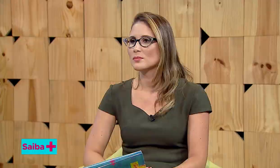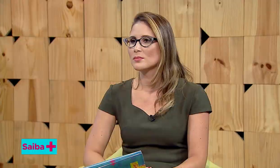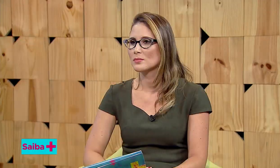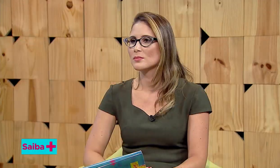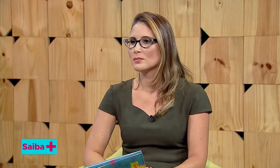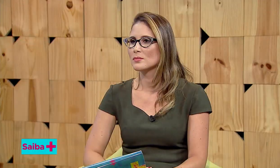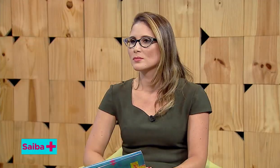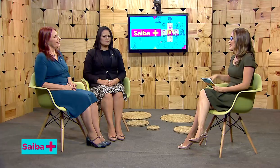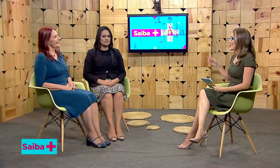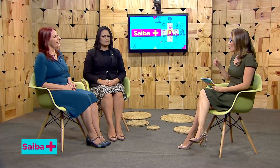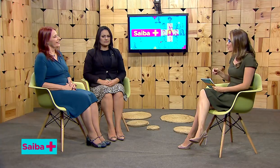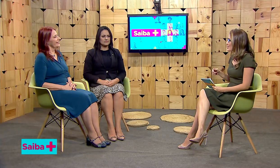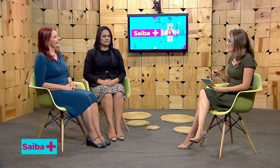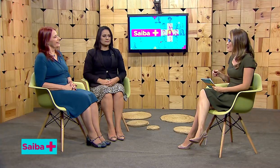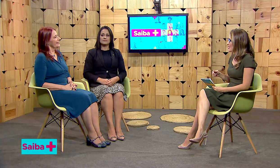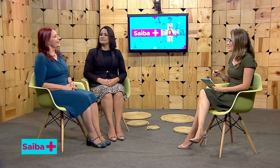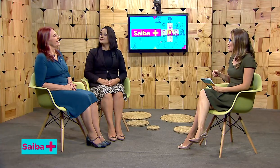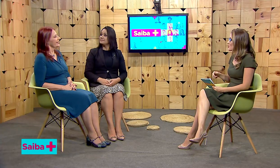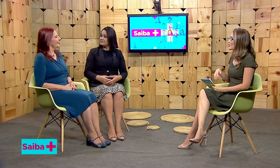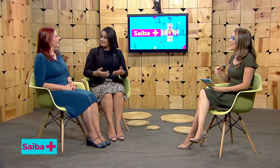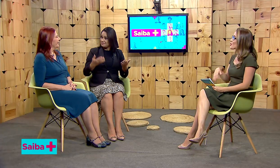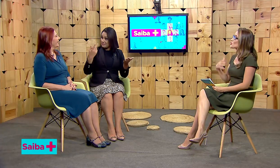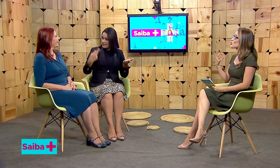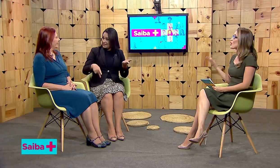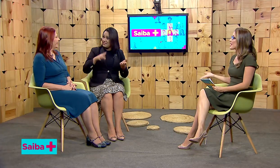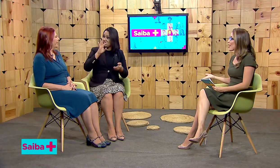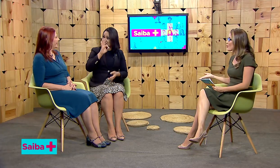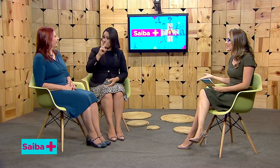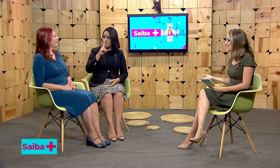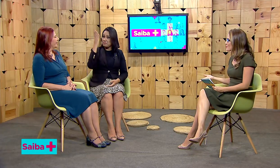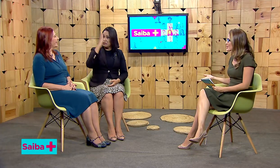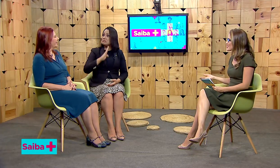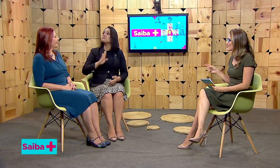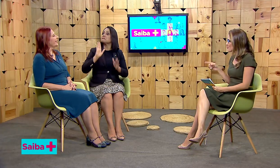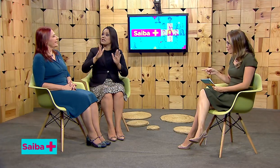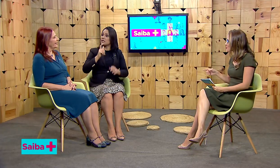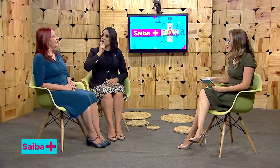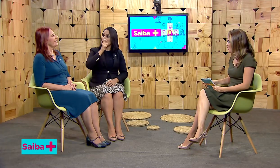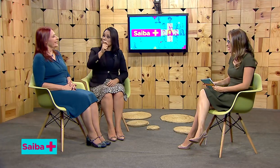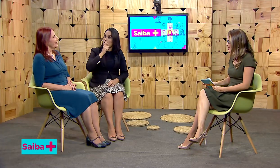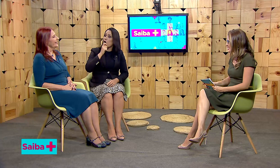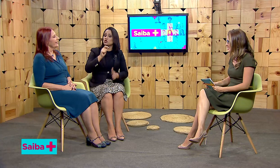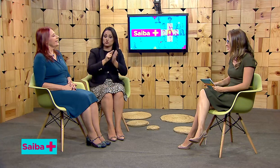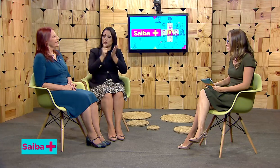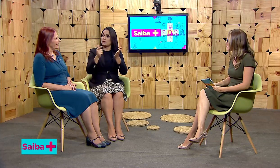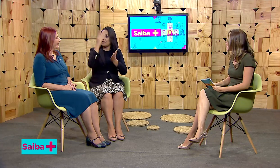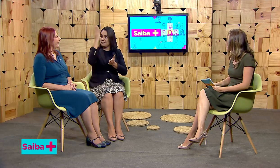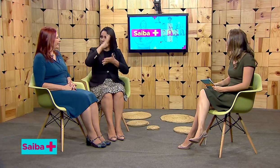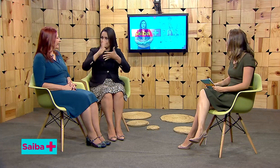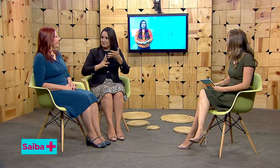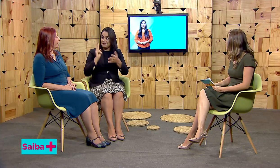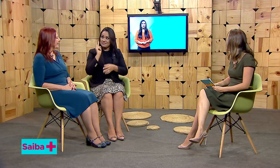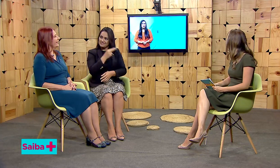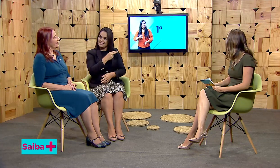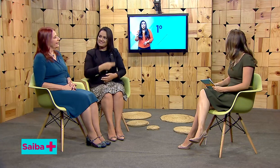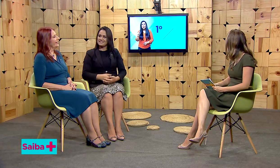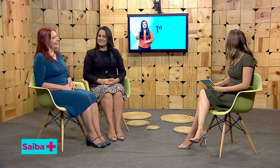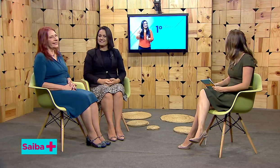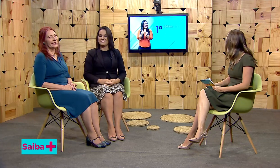Sim. E a nossa TV Brasil tem um jornal em libras. Vamos conferir? O primeiro jornal